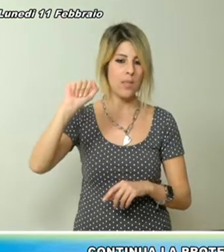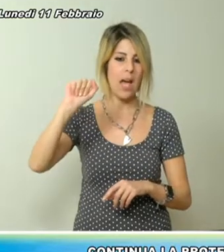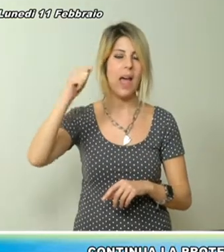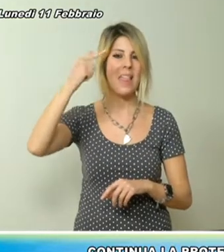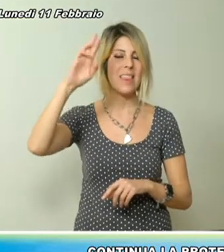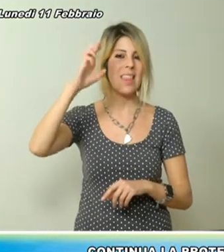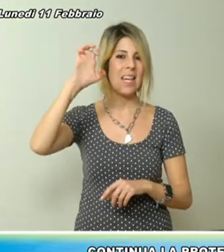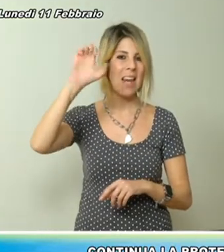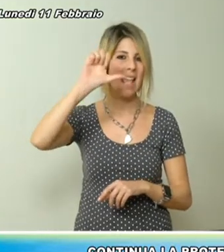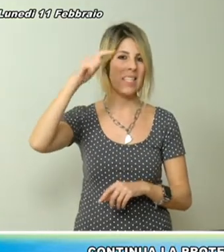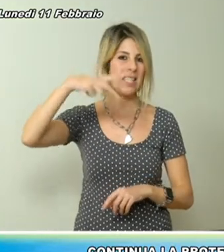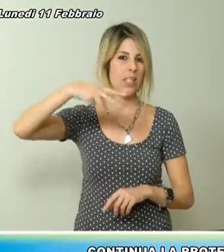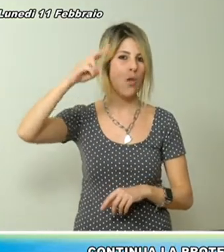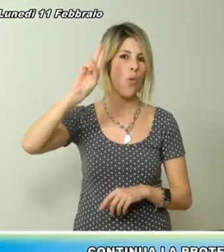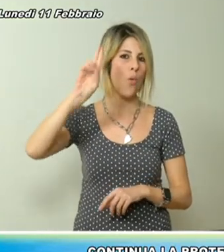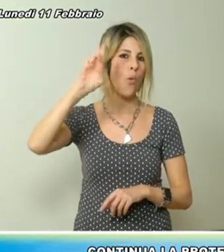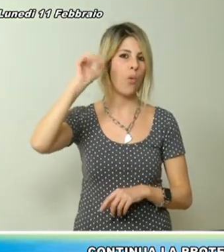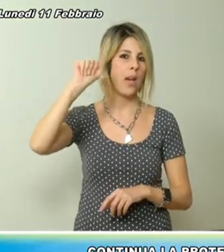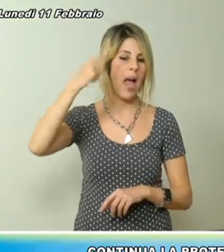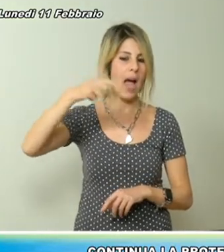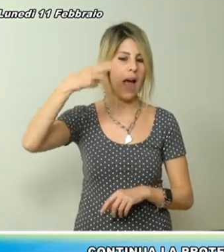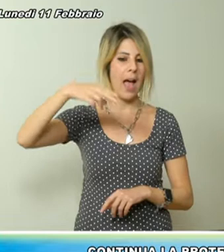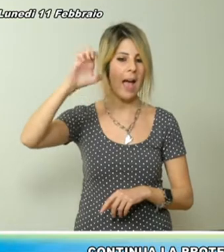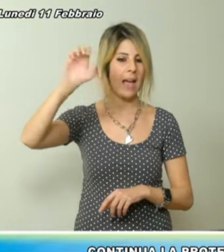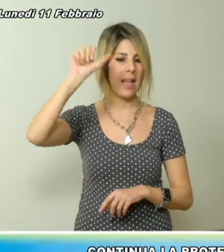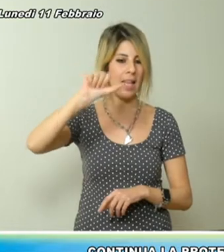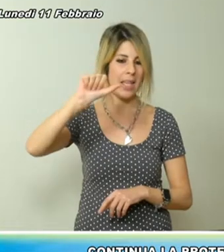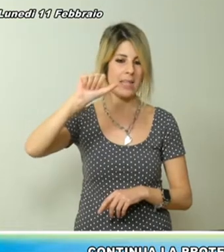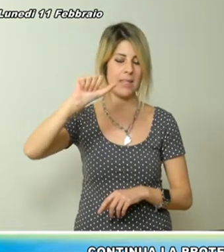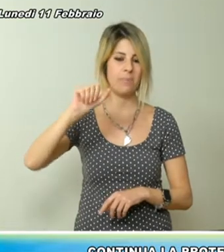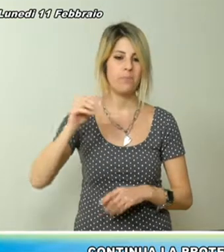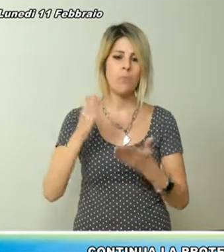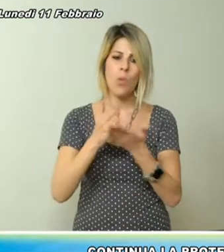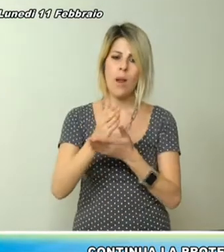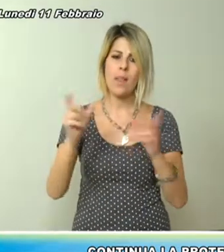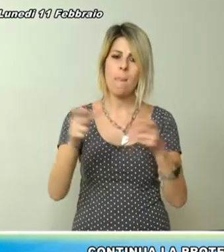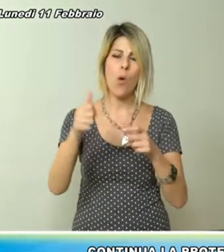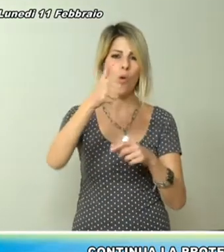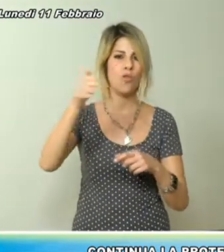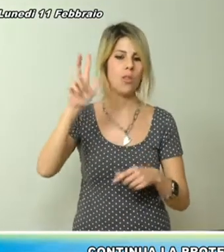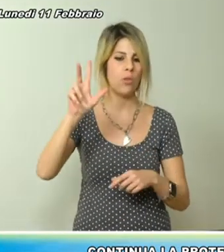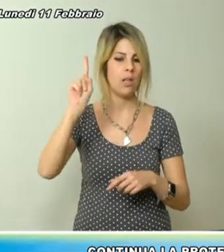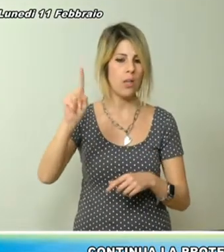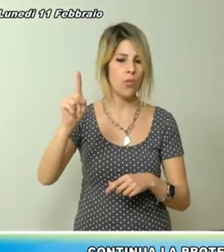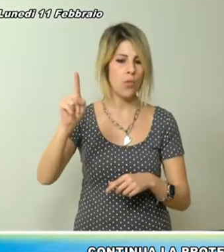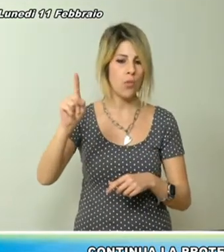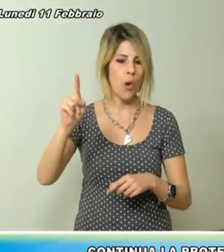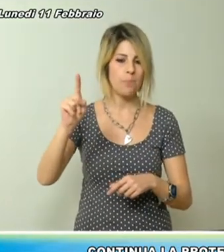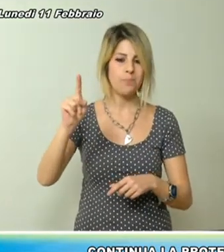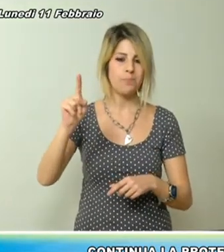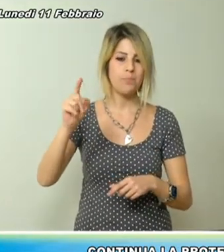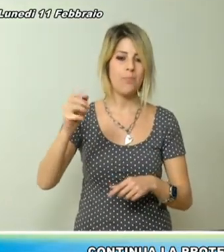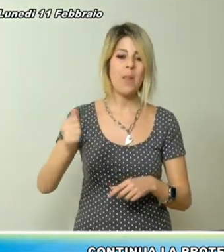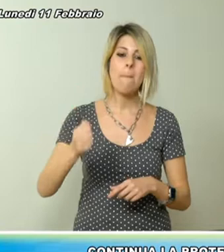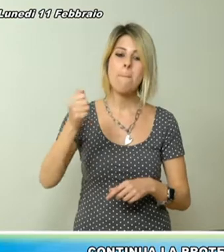Durante il blocco sulla 131, gli allevatori hanno fermato un camion cisterna diretto a un'azienda di